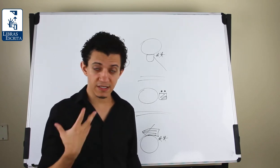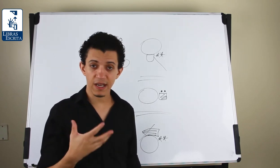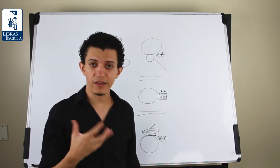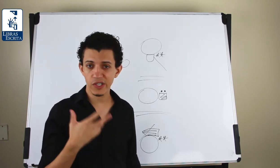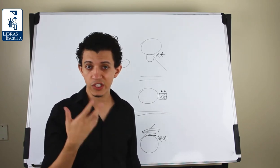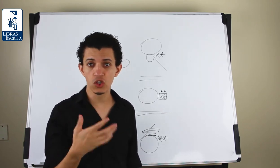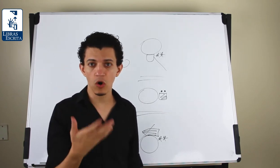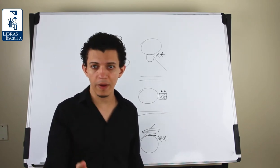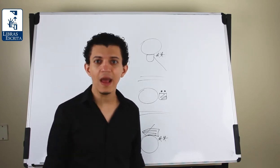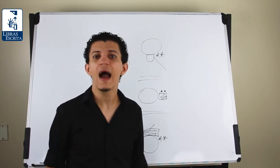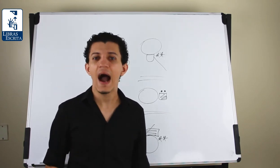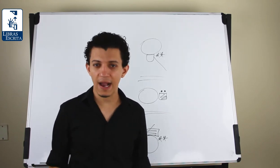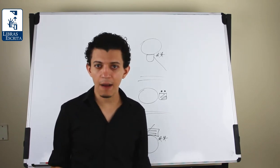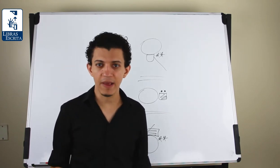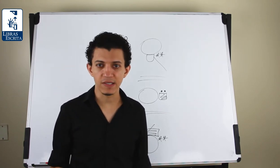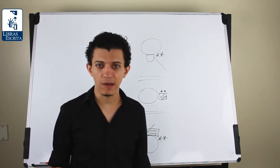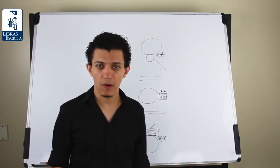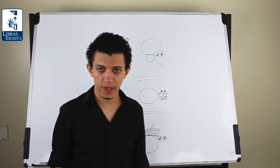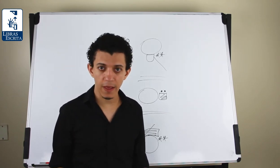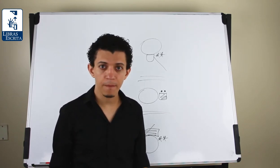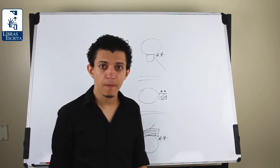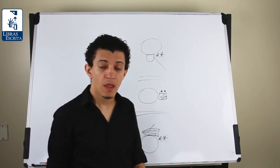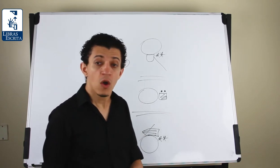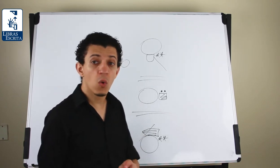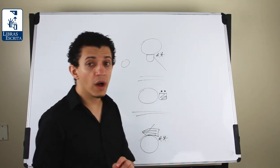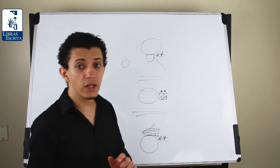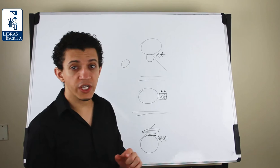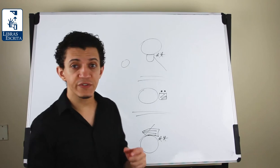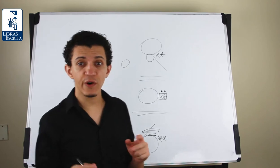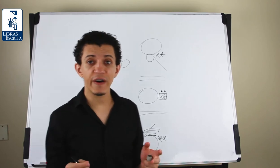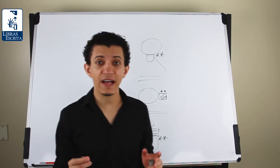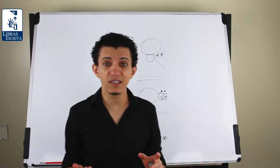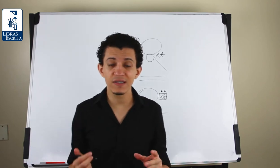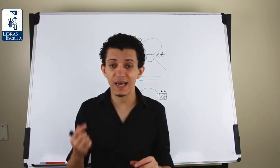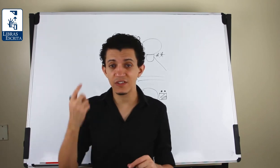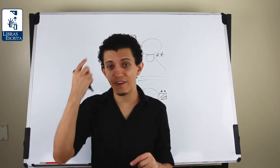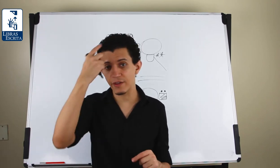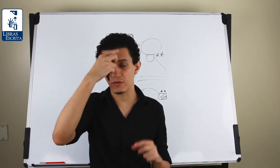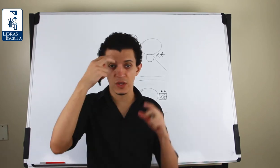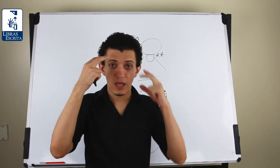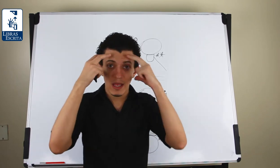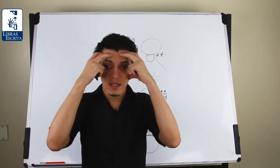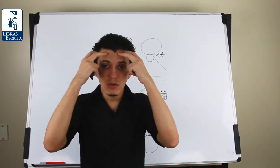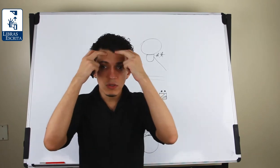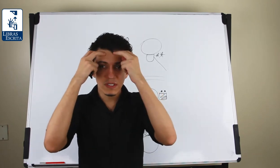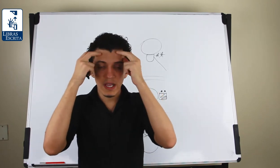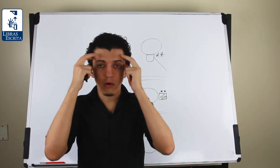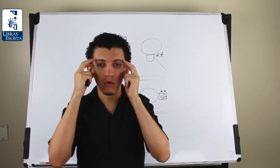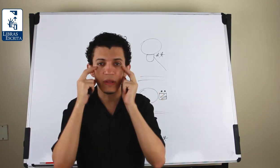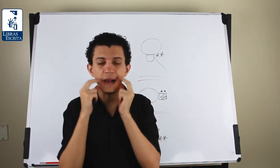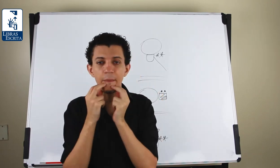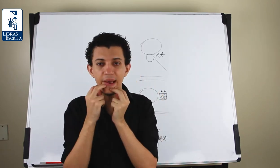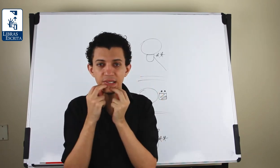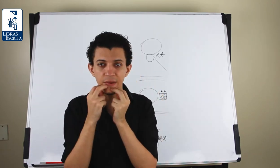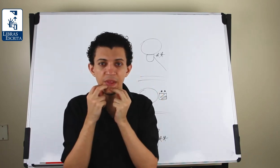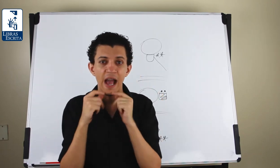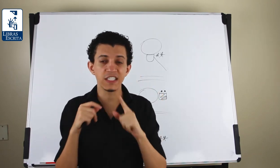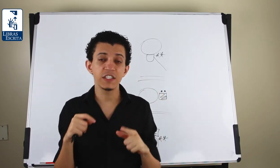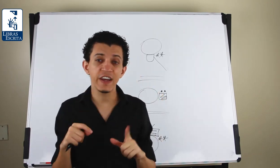Nesse caso aqui, sobre a cabeça. Quando a gente for falar de sinais feitos no círculo da cabeça, a gente vai